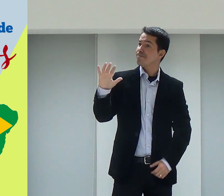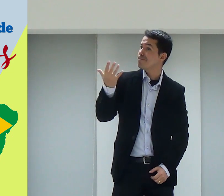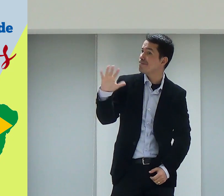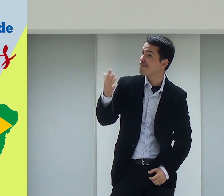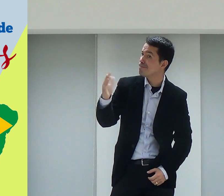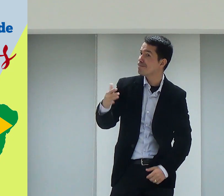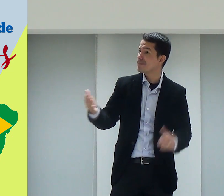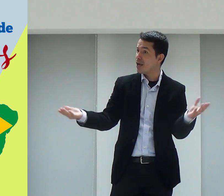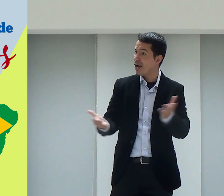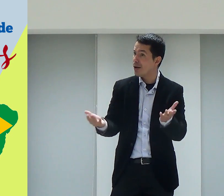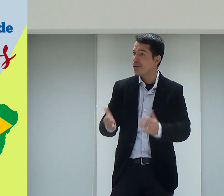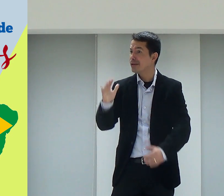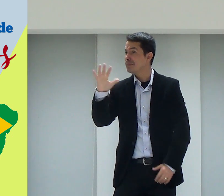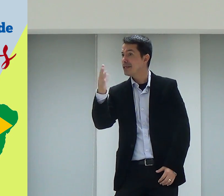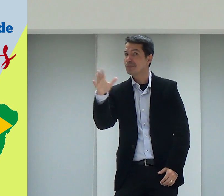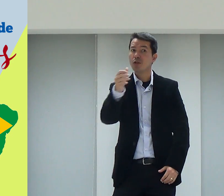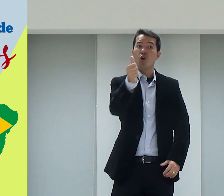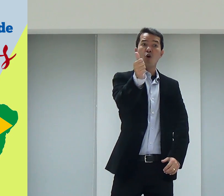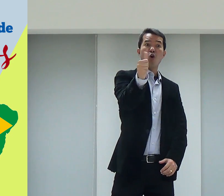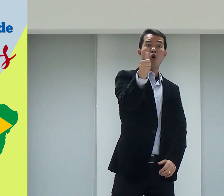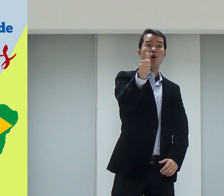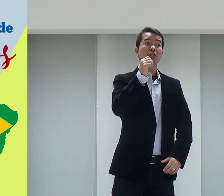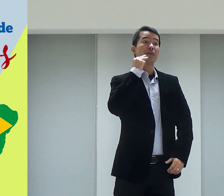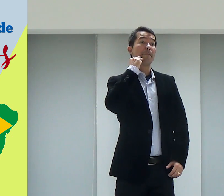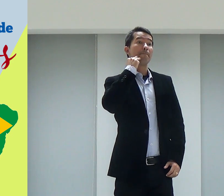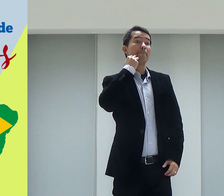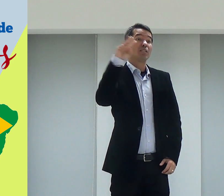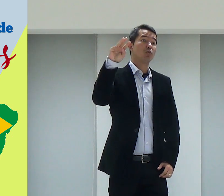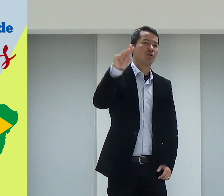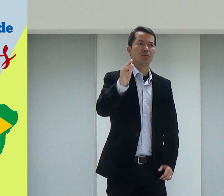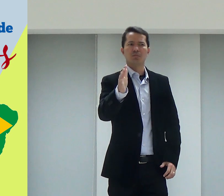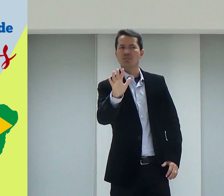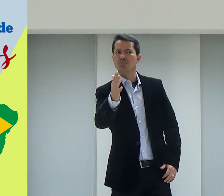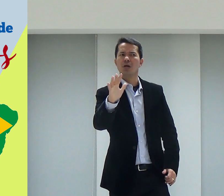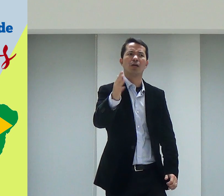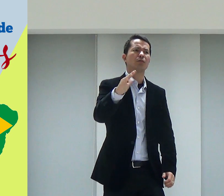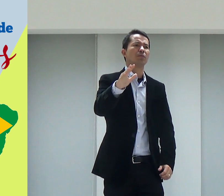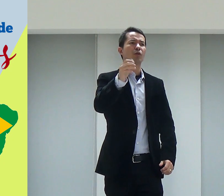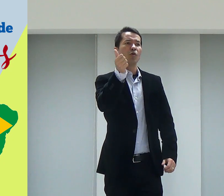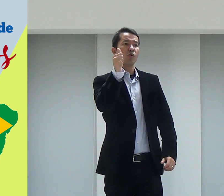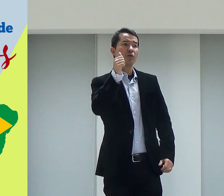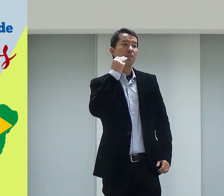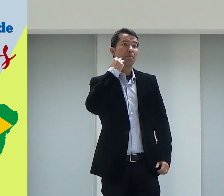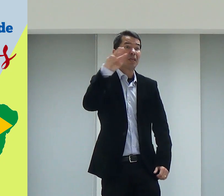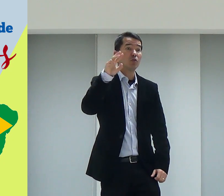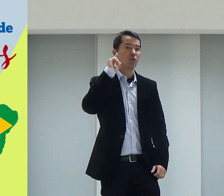em 2017. Então, eu acho que deve ter o quê? Uns 11 milhões de surdos, mais ou menos,